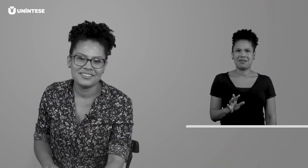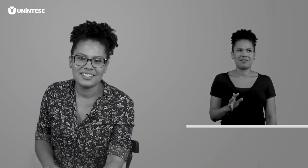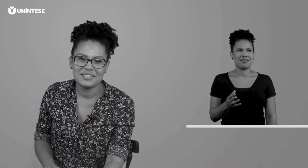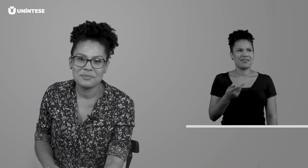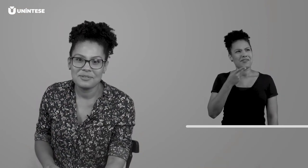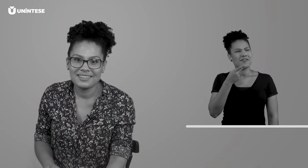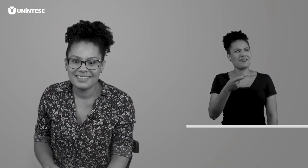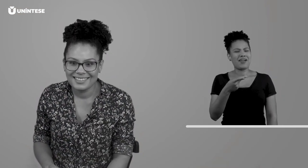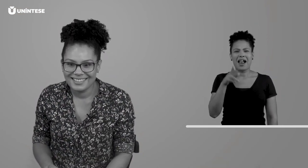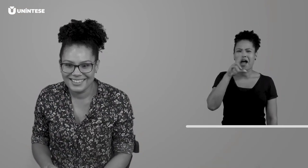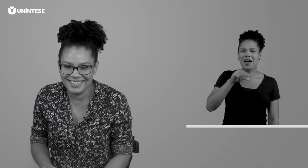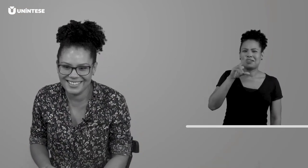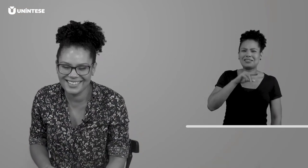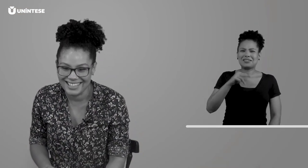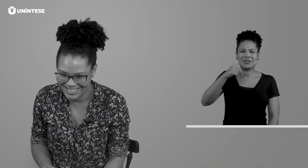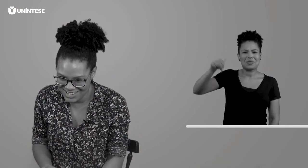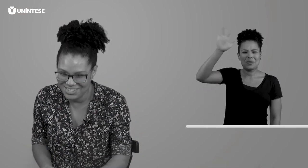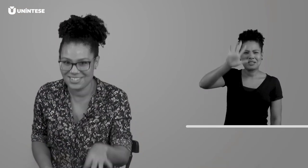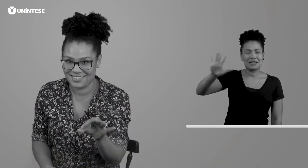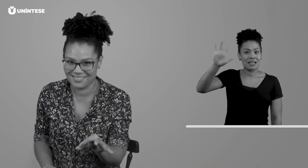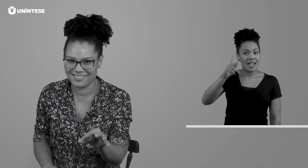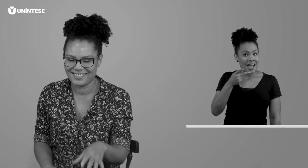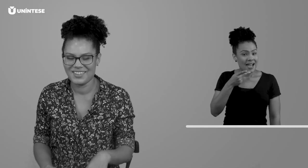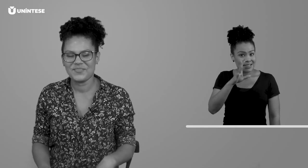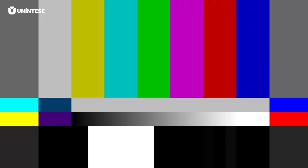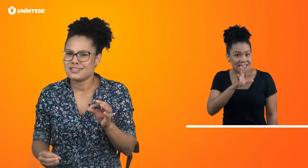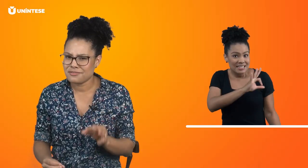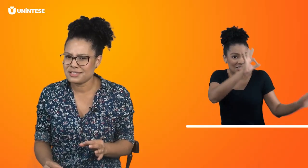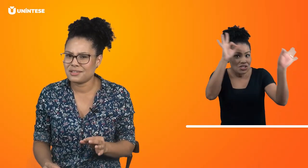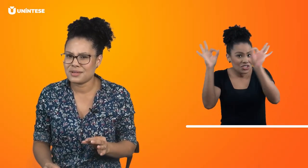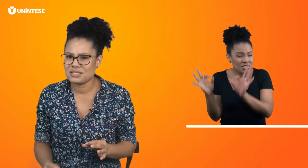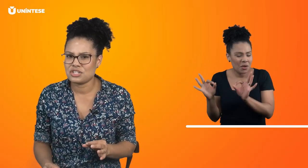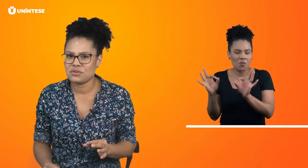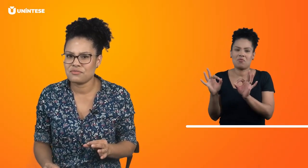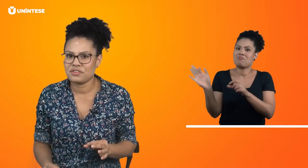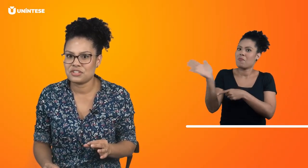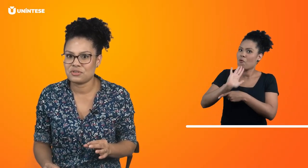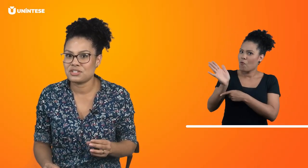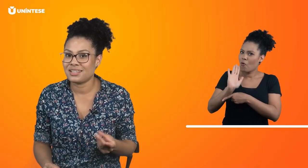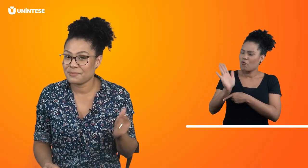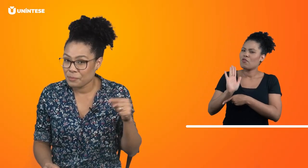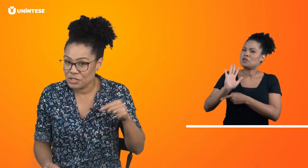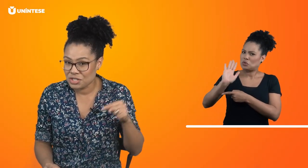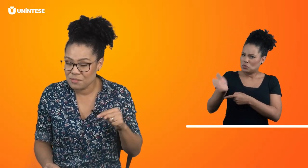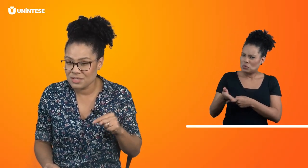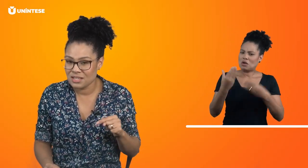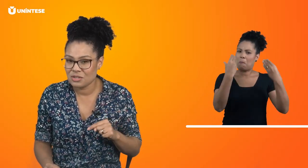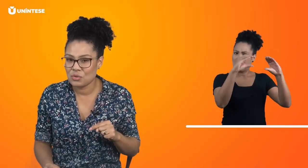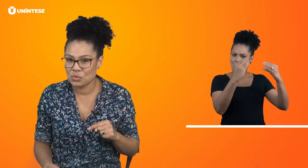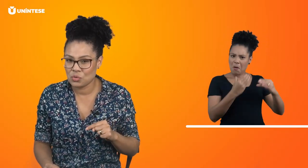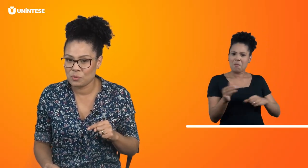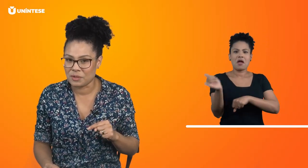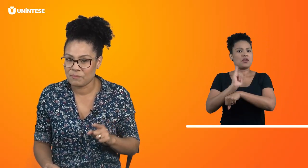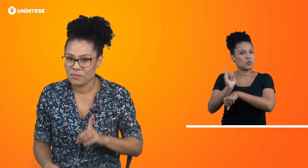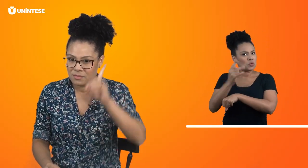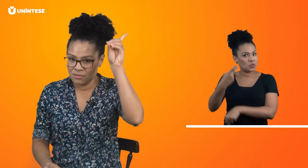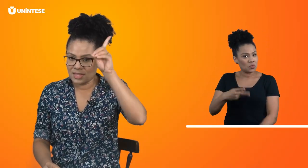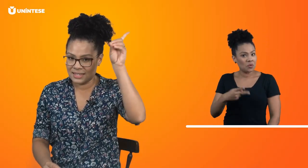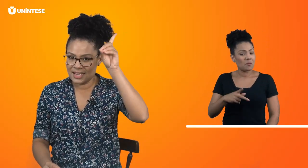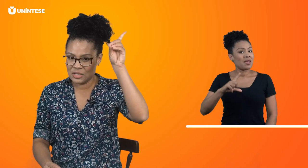nordestino... Assistiu. Assistiu. Se você não assistiu um vídeo que já postamos aqui no YouTube, tá até aqui